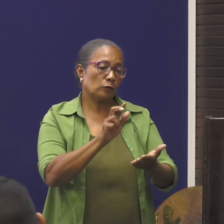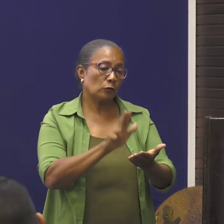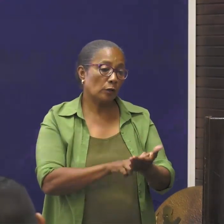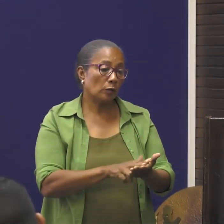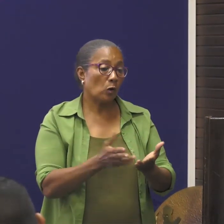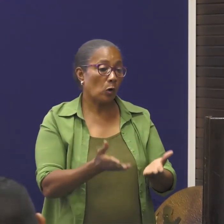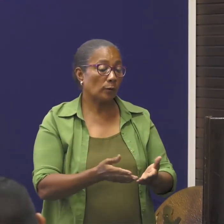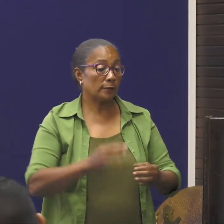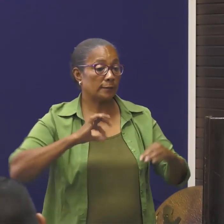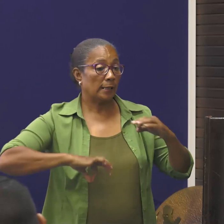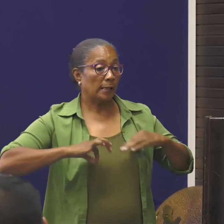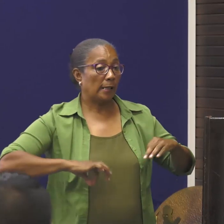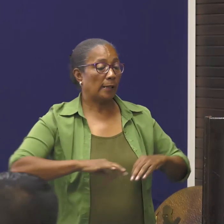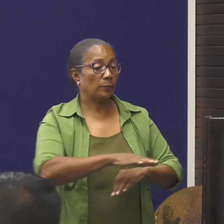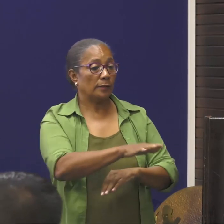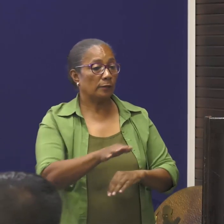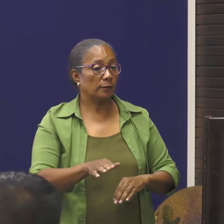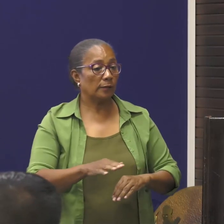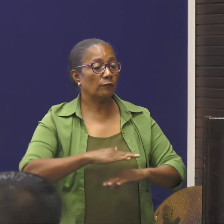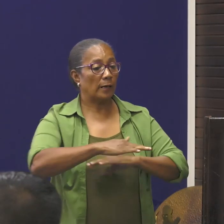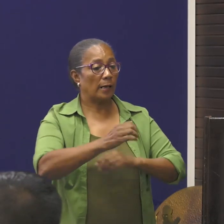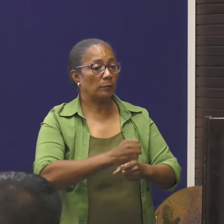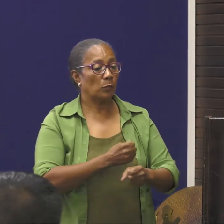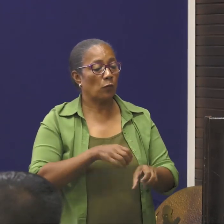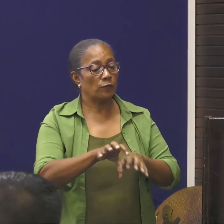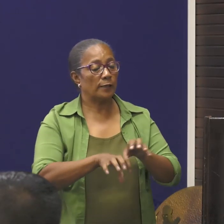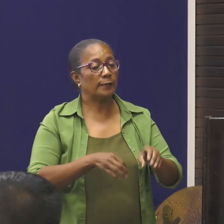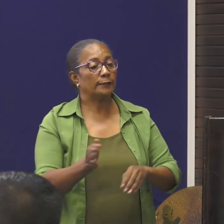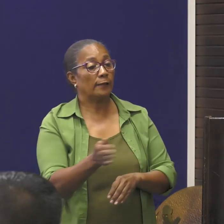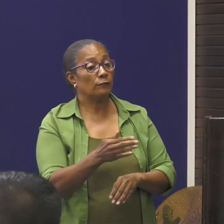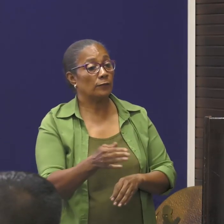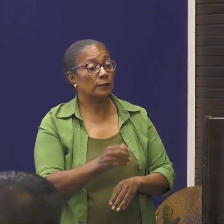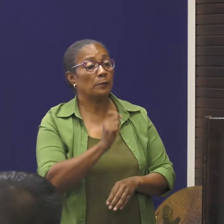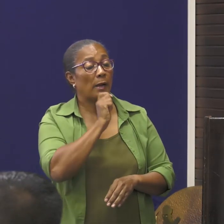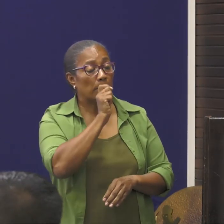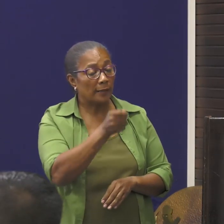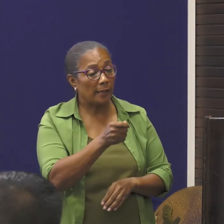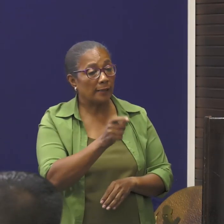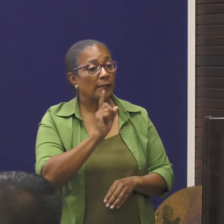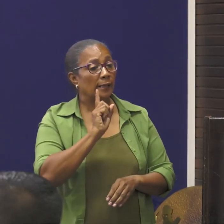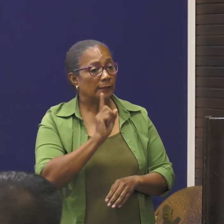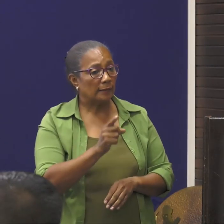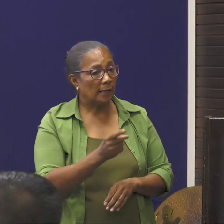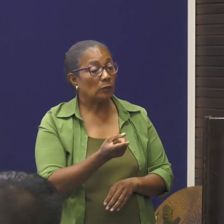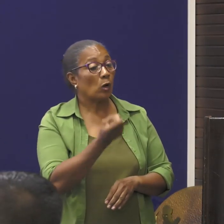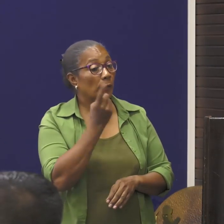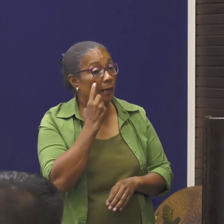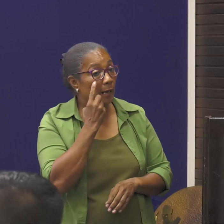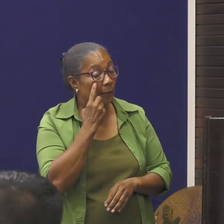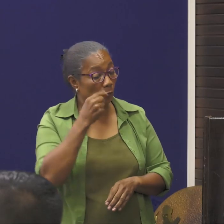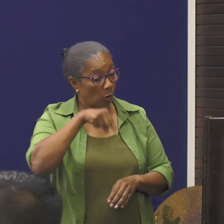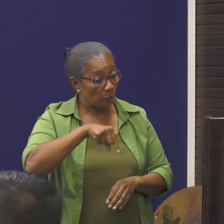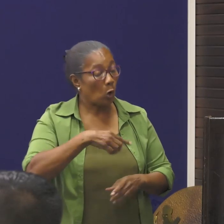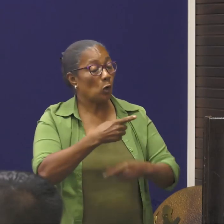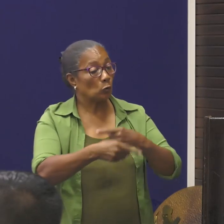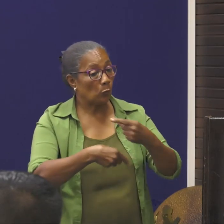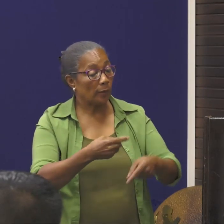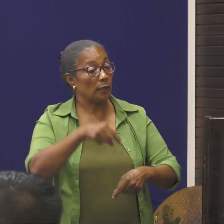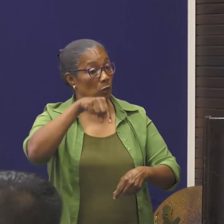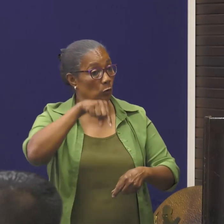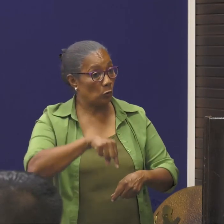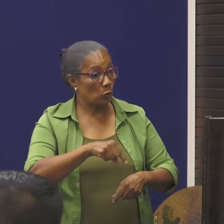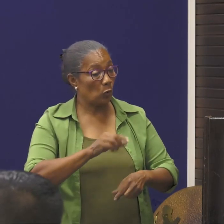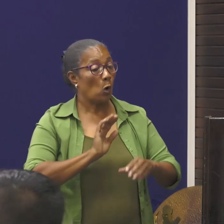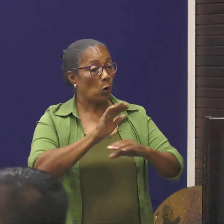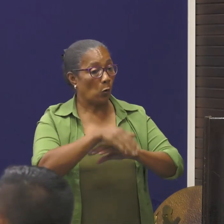Het ministerie van Landbouw, Viet, Deelt en Visserij, maakt bekend, dat gelet op de recente ontwikkelingen, met betrekking tot